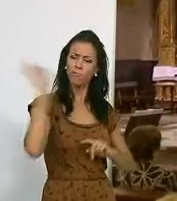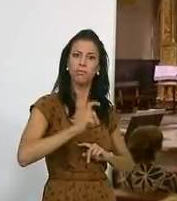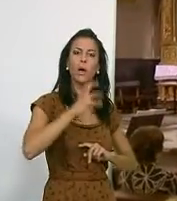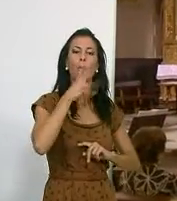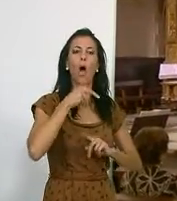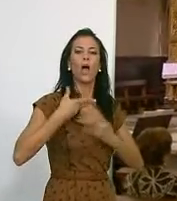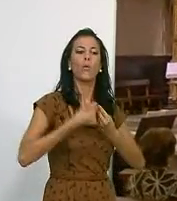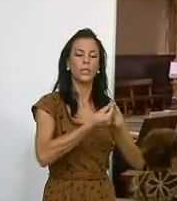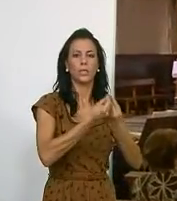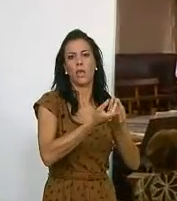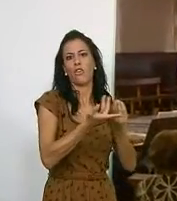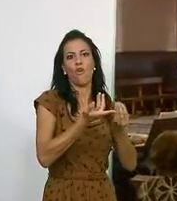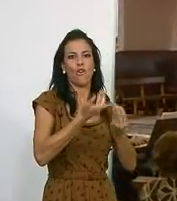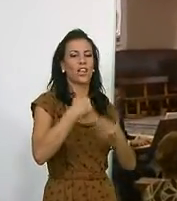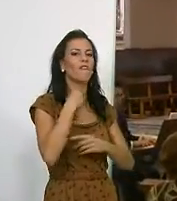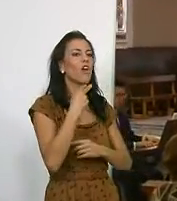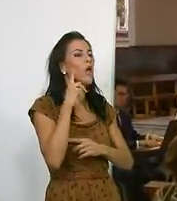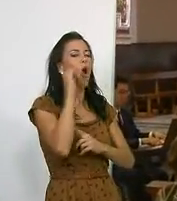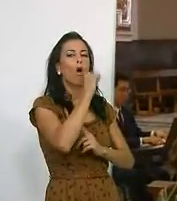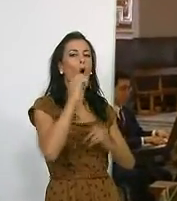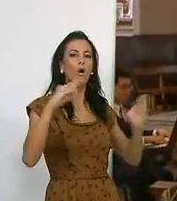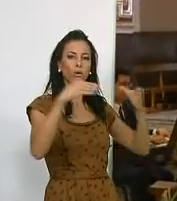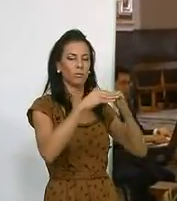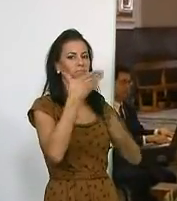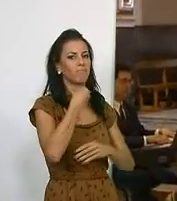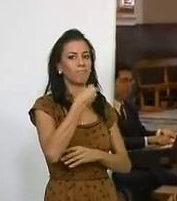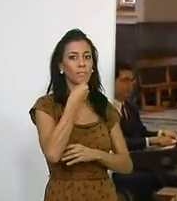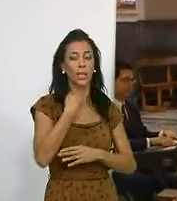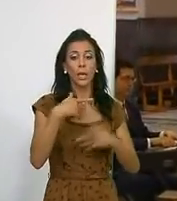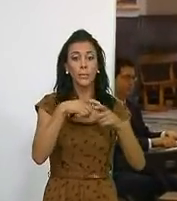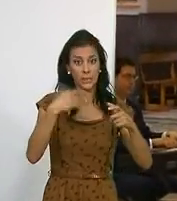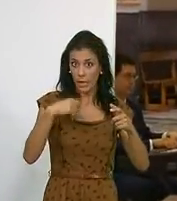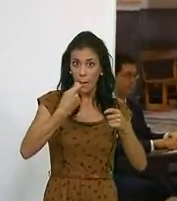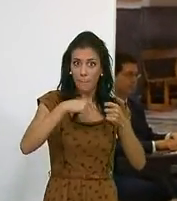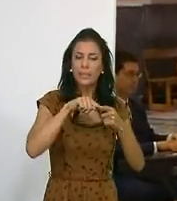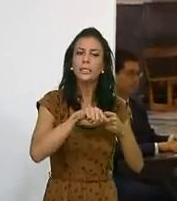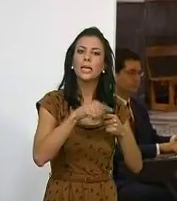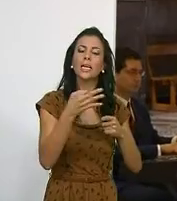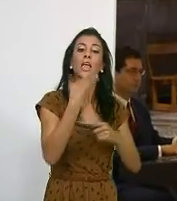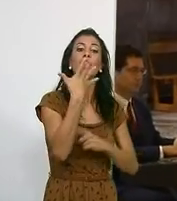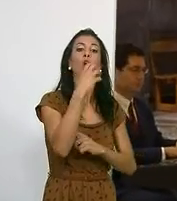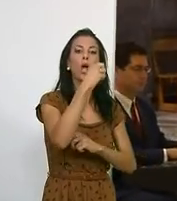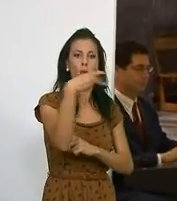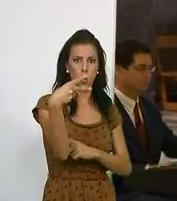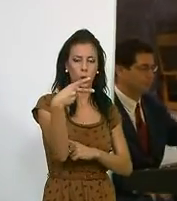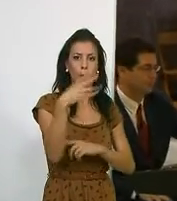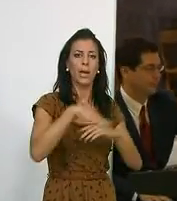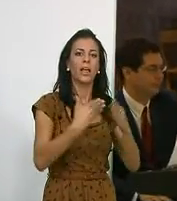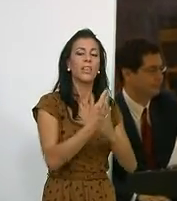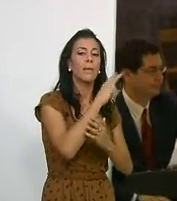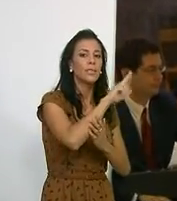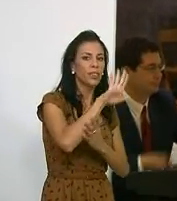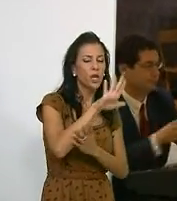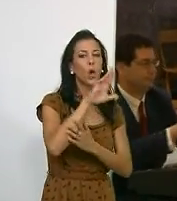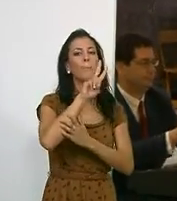acompañados por melodiosas voces de coral. El precio de la entrada que ya está a la venta será de 5 euros para los días